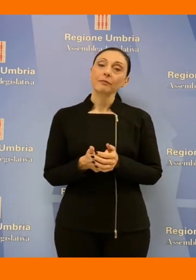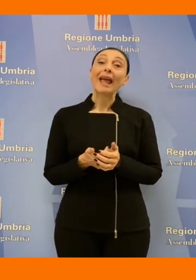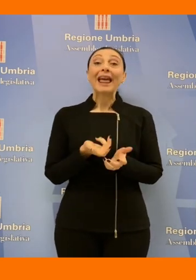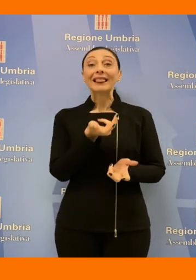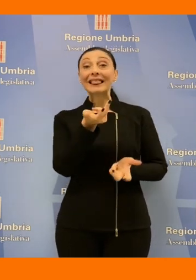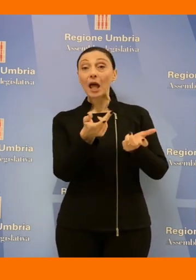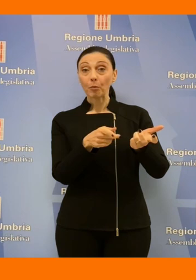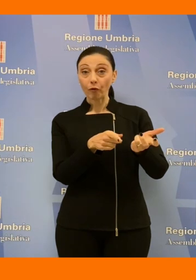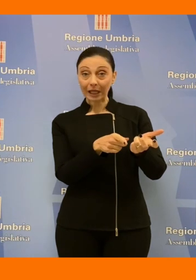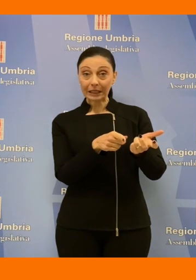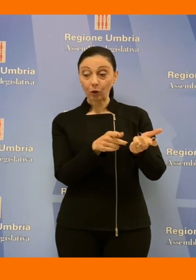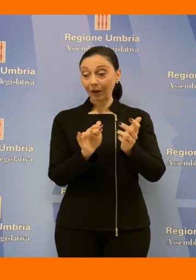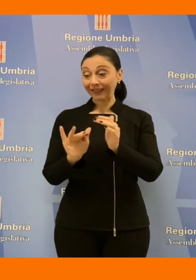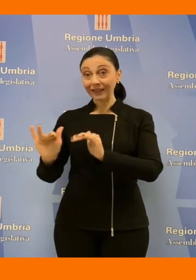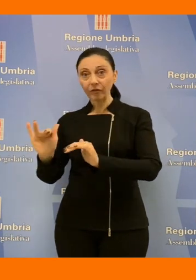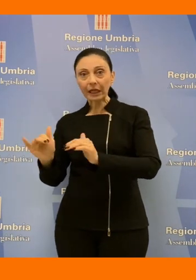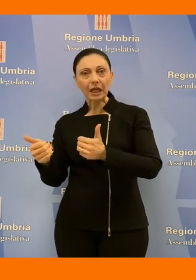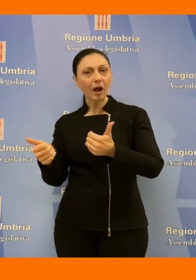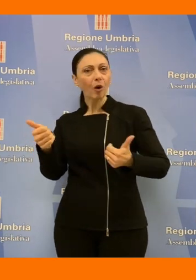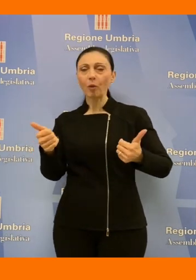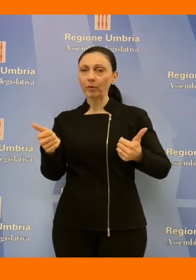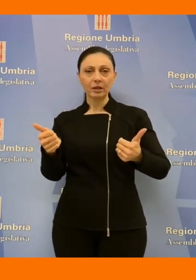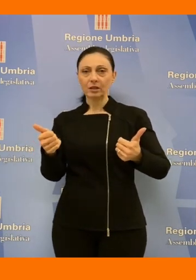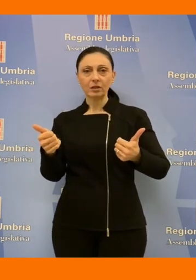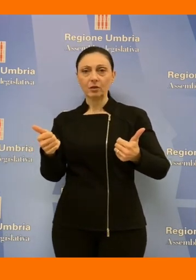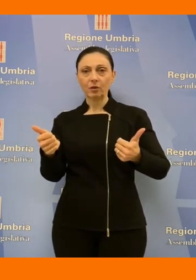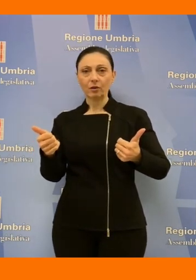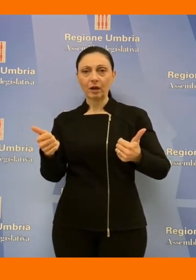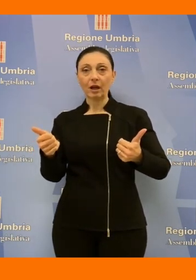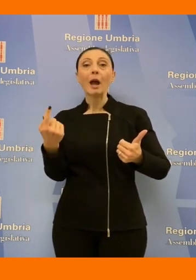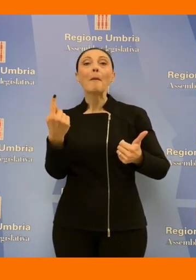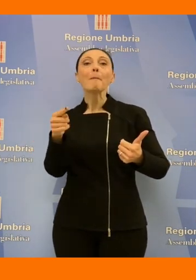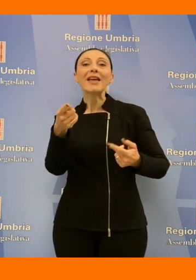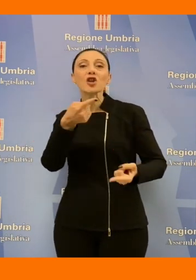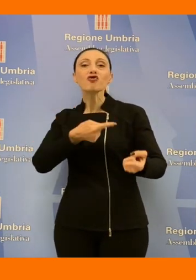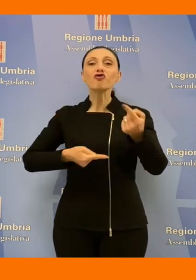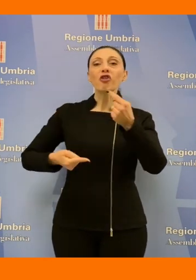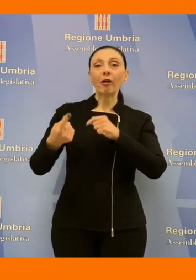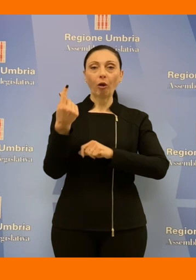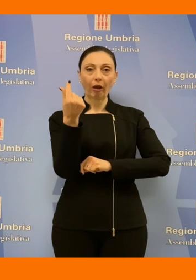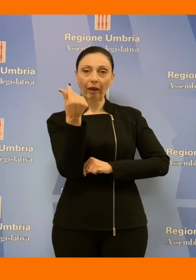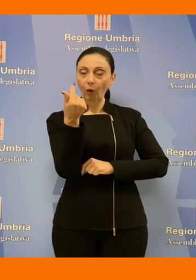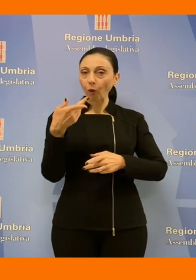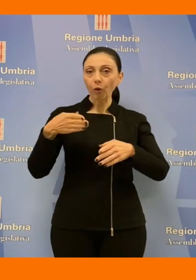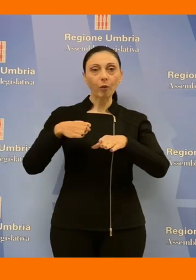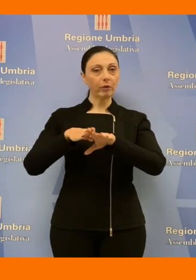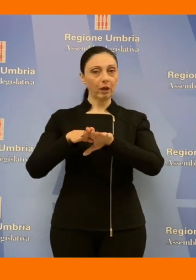valorizzatore con la differenziata una chiusura del ciclo con l'economia circolare bisogna uscire dall'approccio